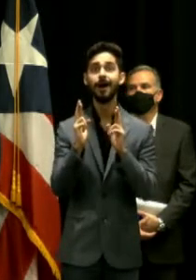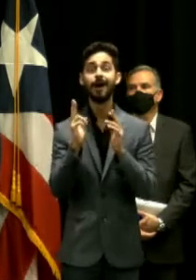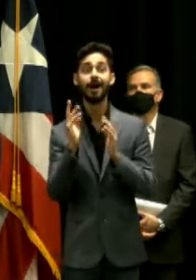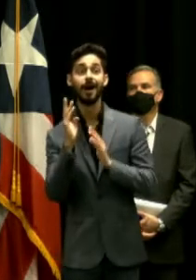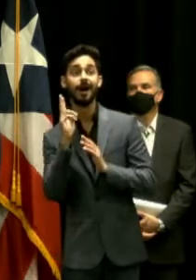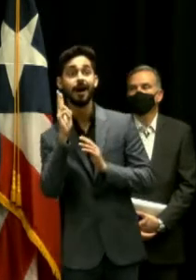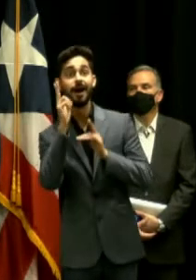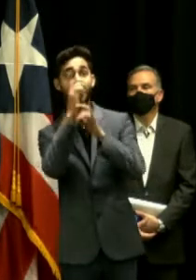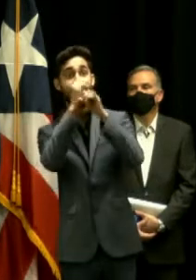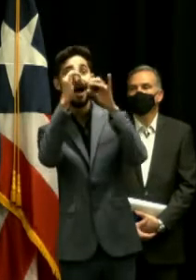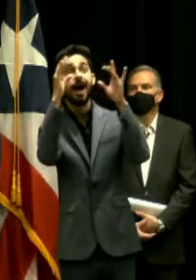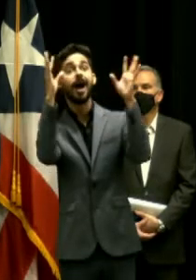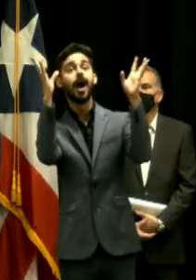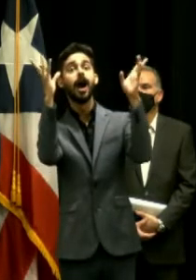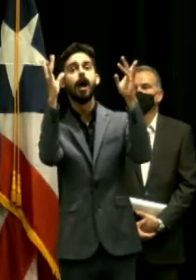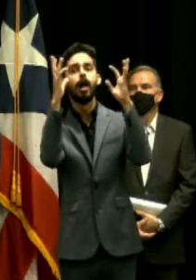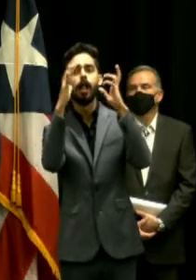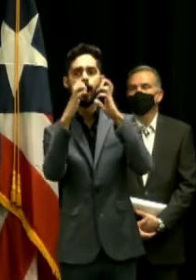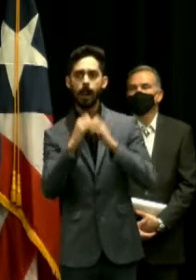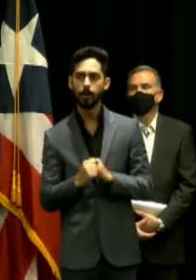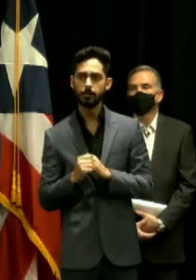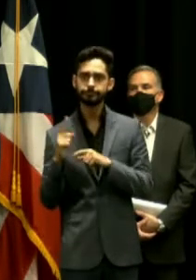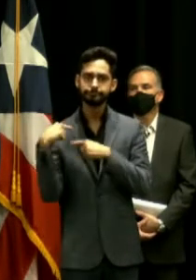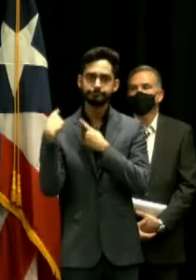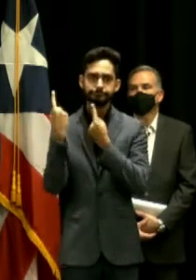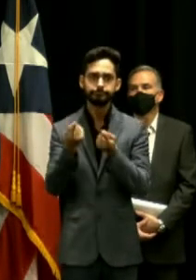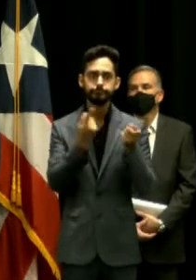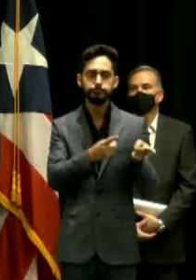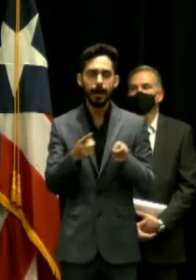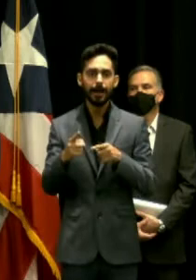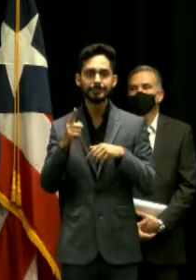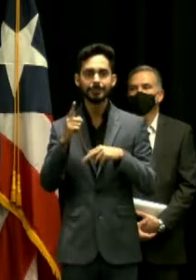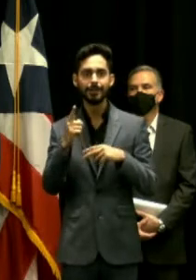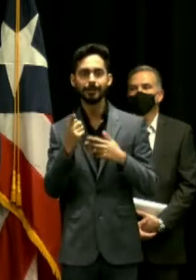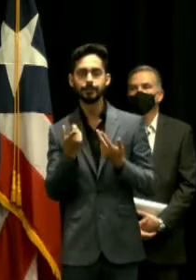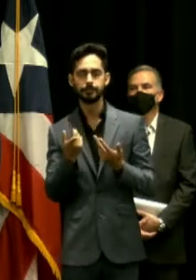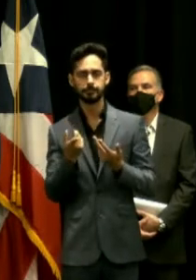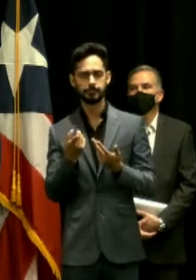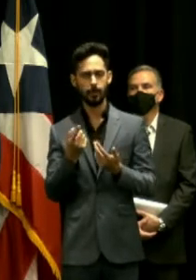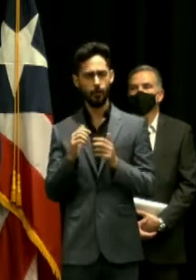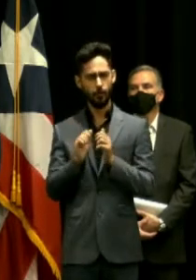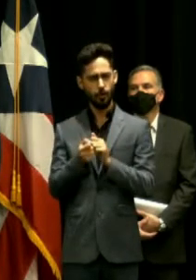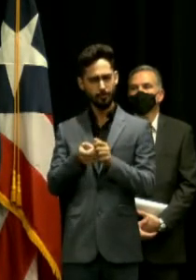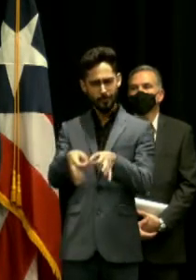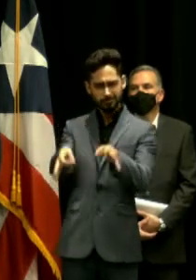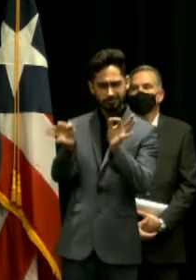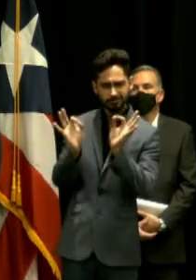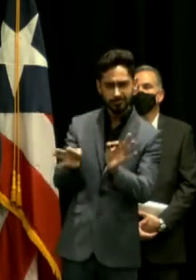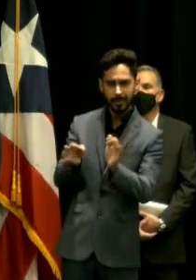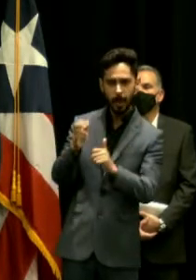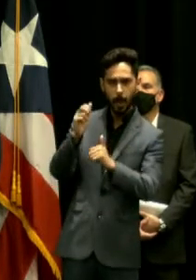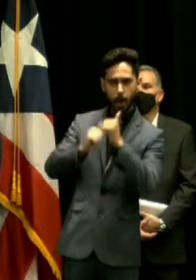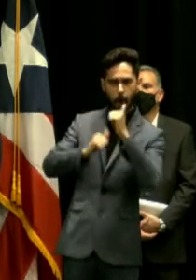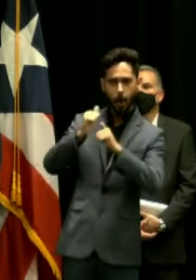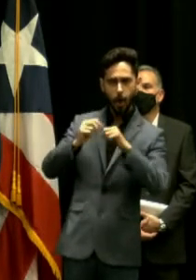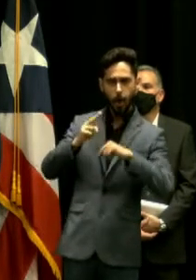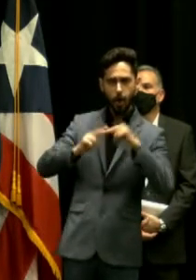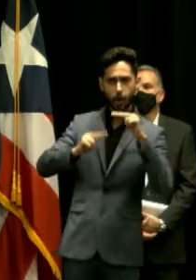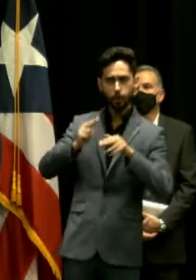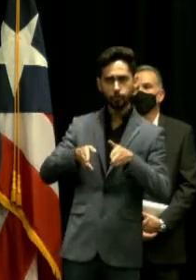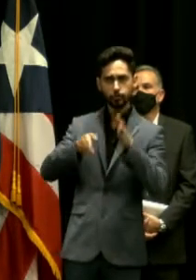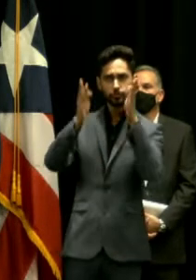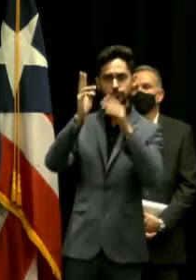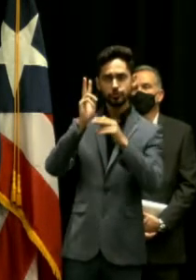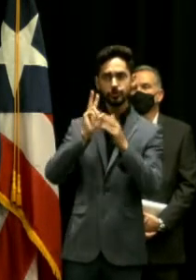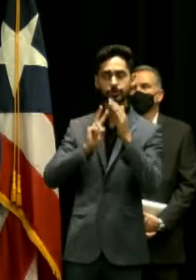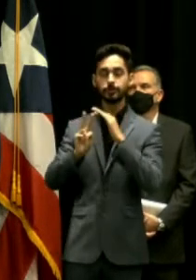salir agua. Así que quería saber ¿qué compromiso hay de que esto se va realmente a convertir en algo? Bueno, no